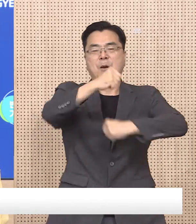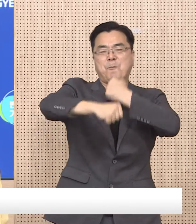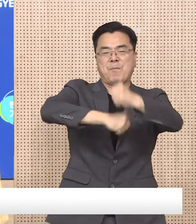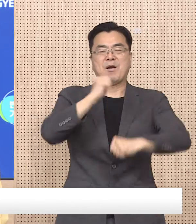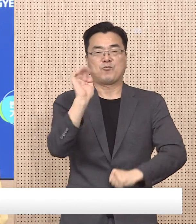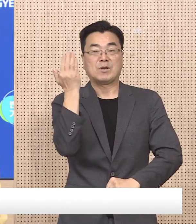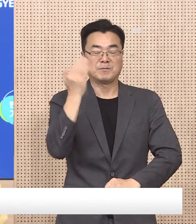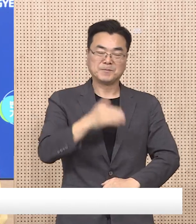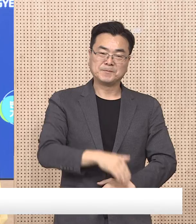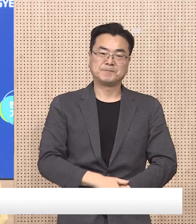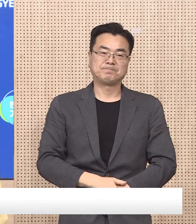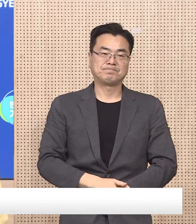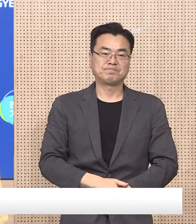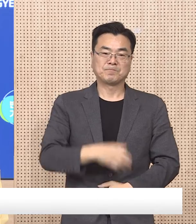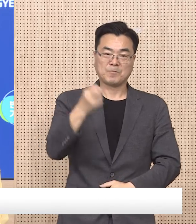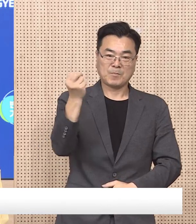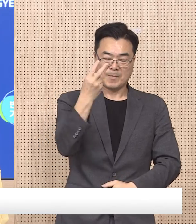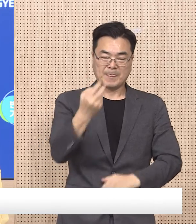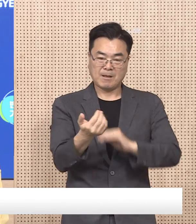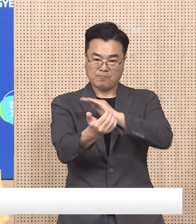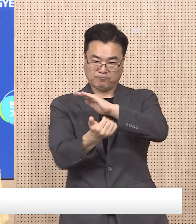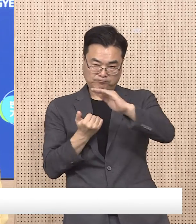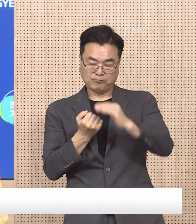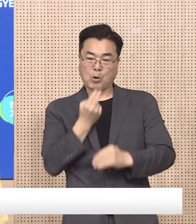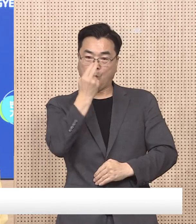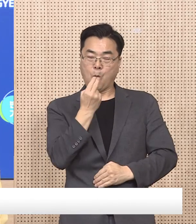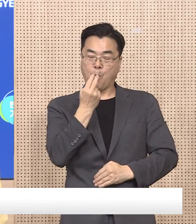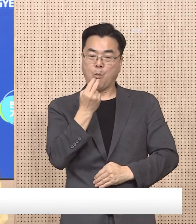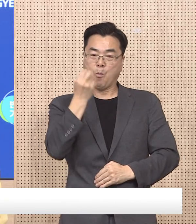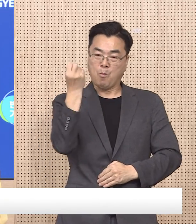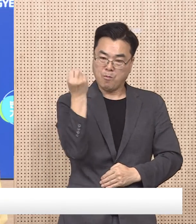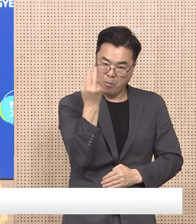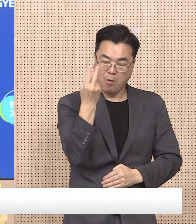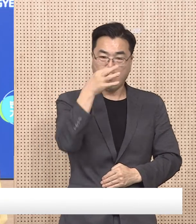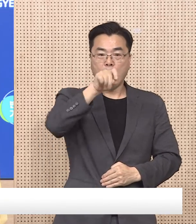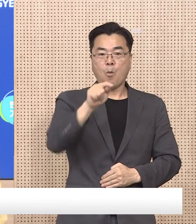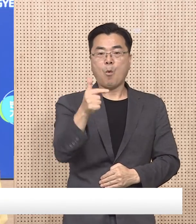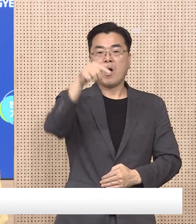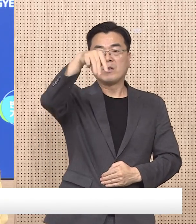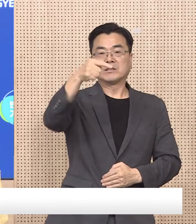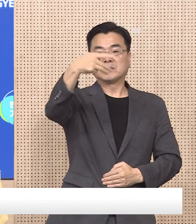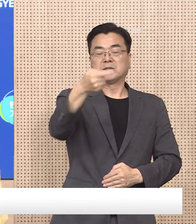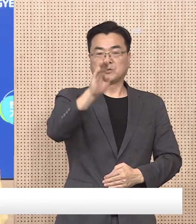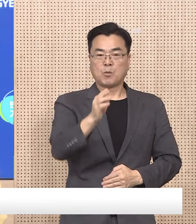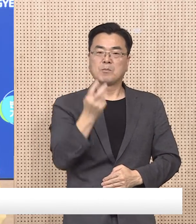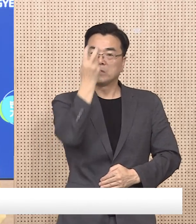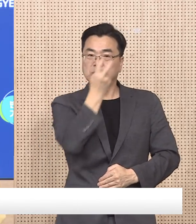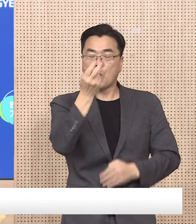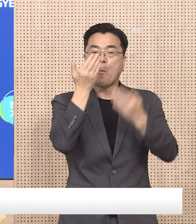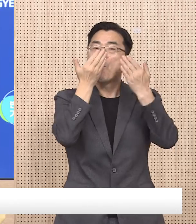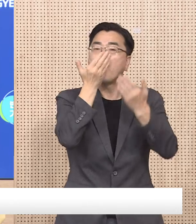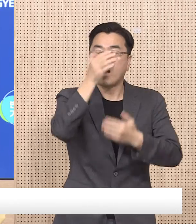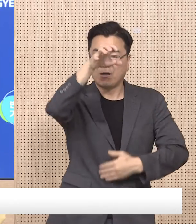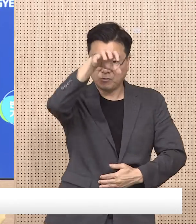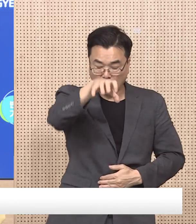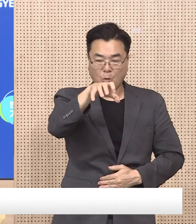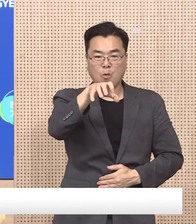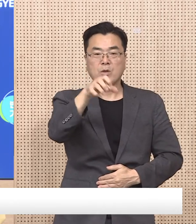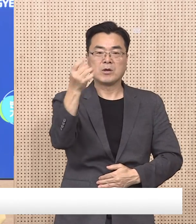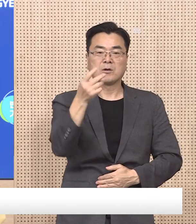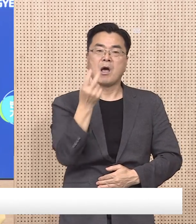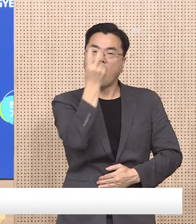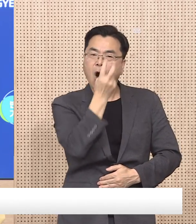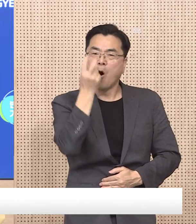재택치료 중 대면 진료가 가능한 호흡기 환자진료센터는 도내 모두 3,115개소이며 이 중 코로나19